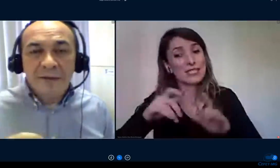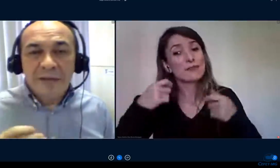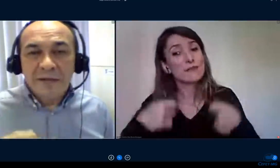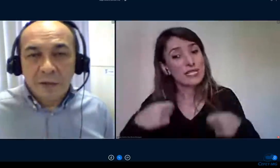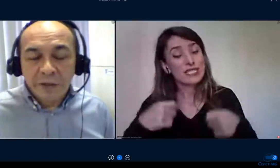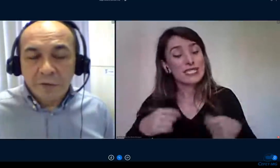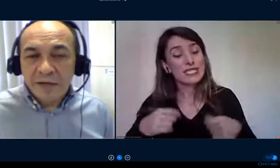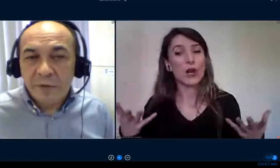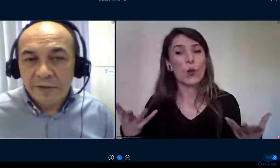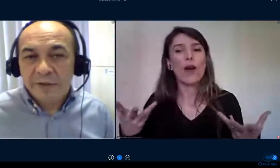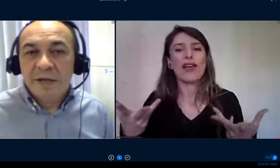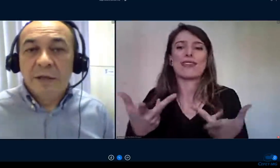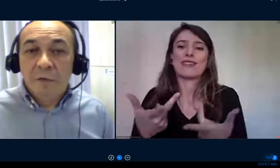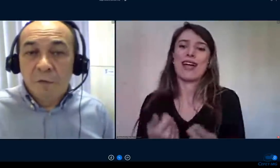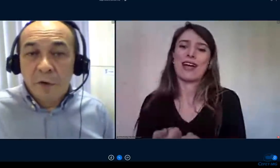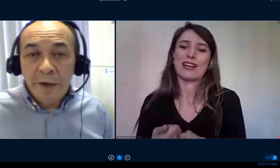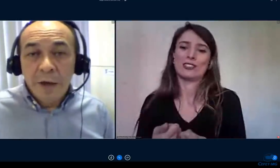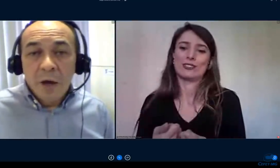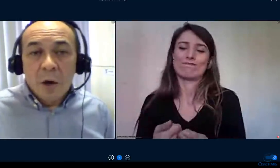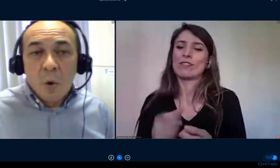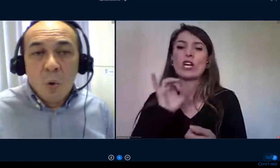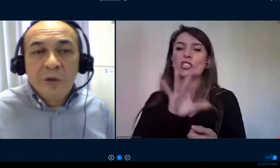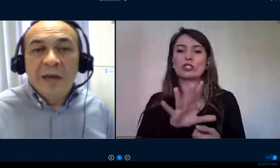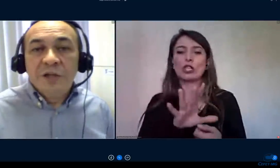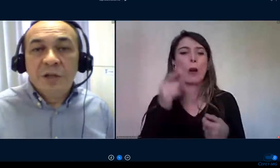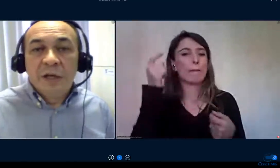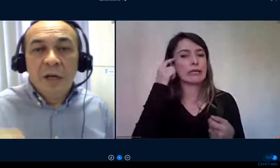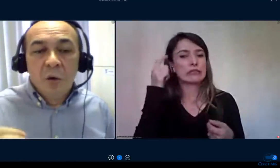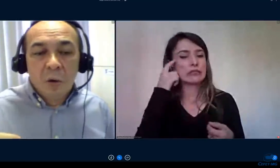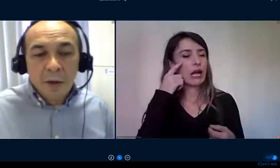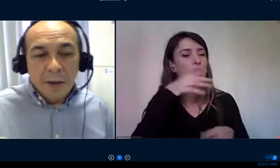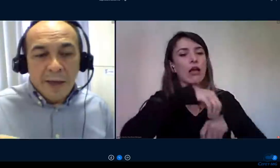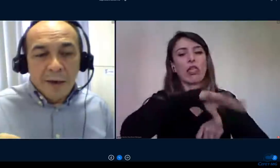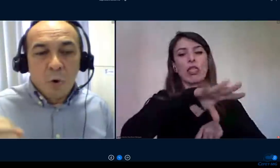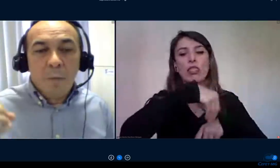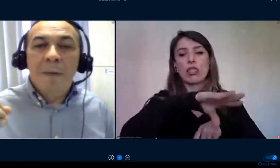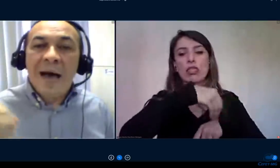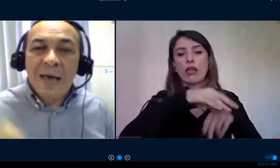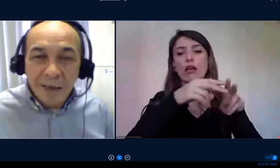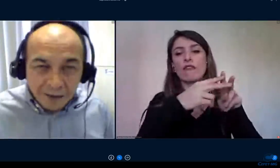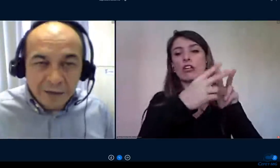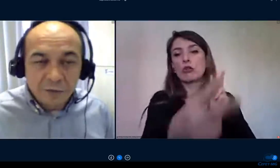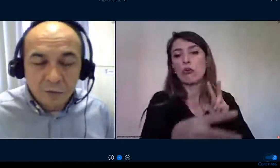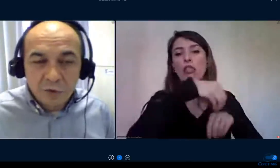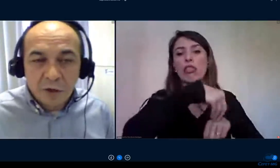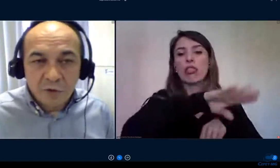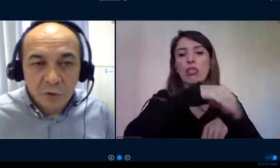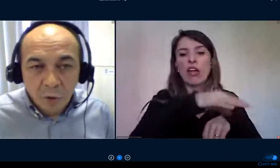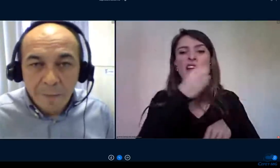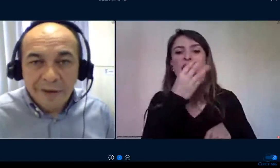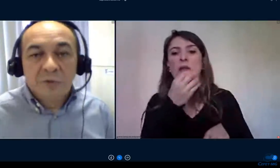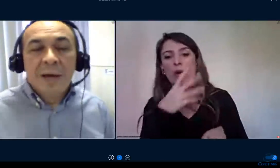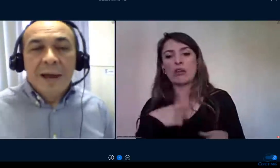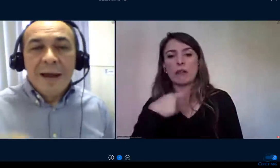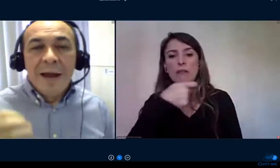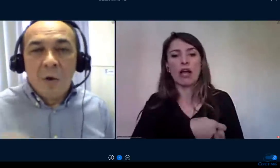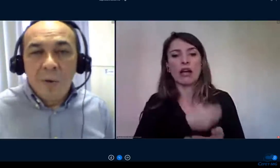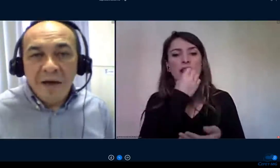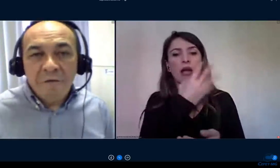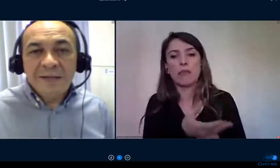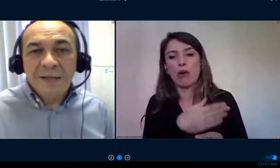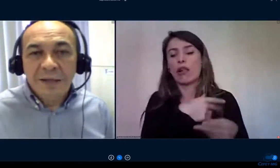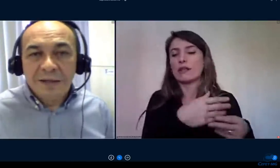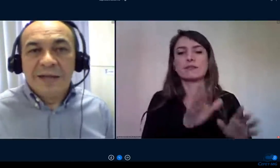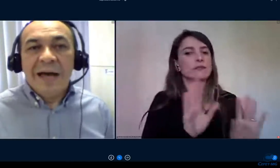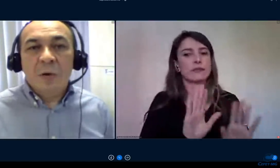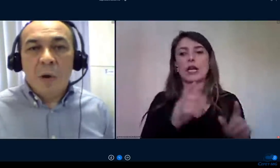mercantilização da educação à distância que foi o que a gente criou como barreira dentro dos nossos documentos não